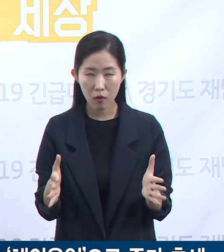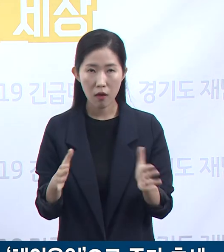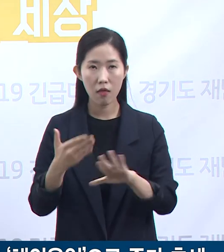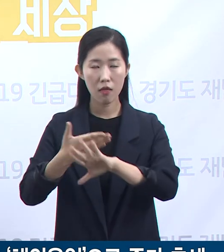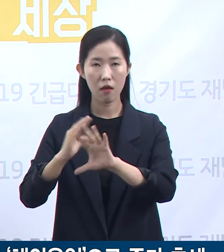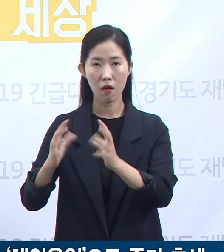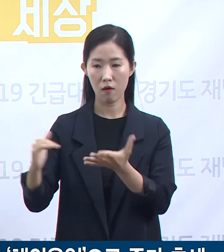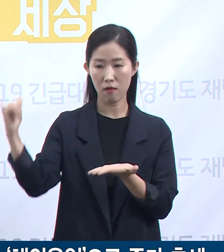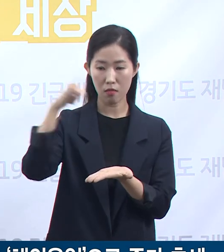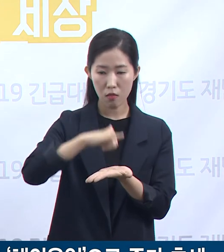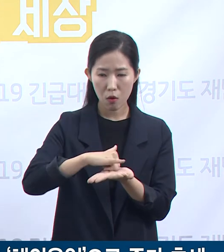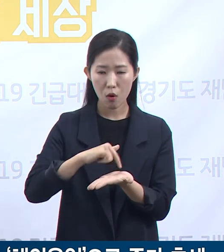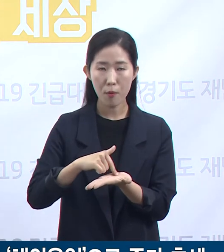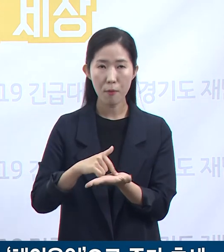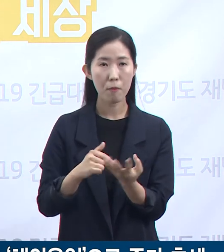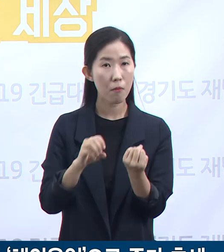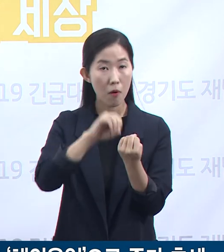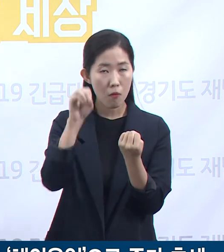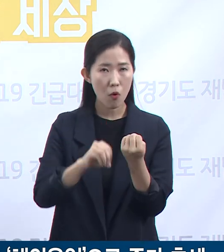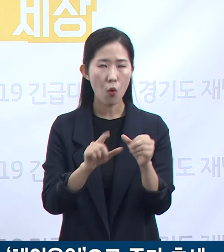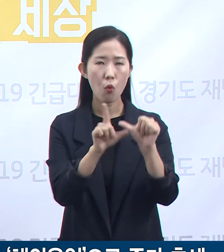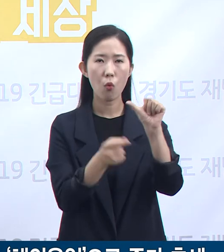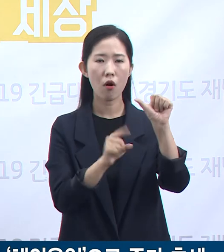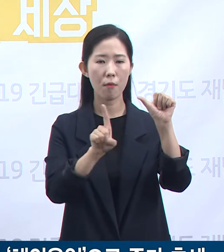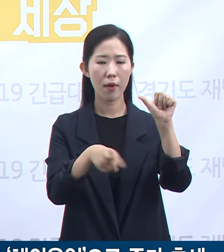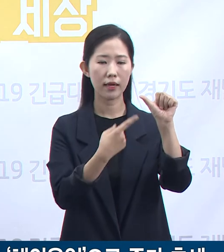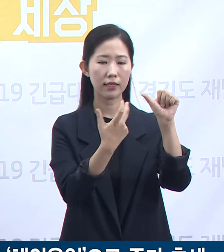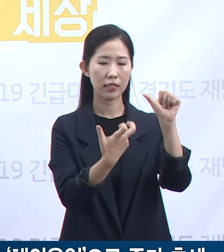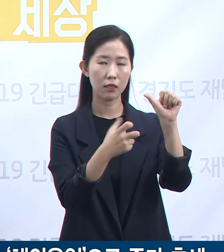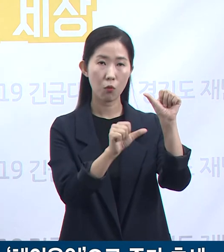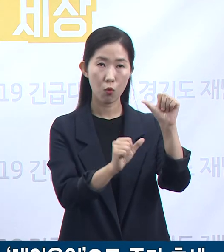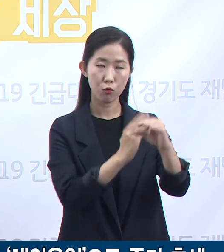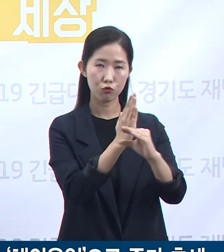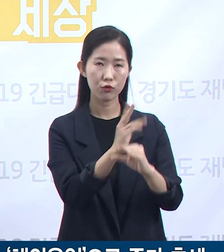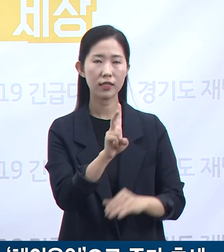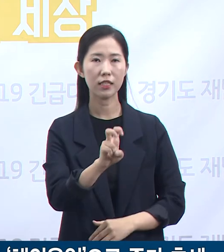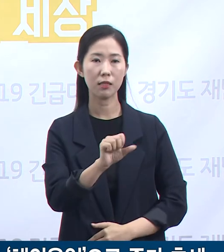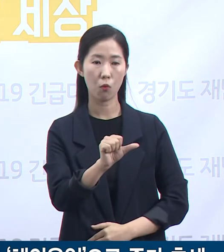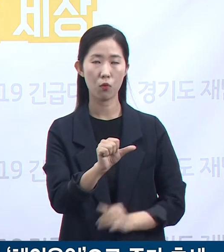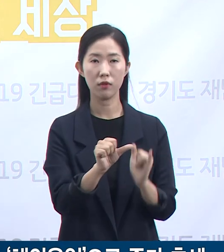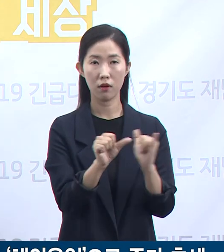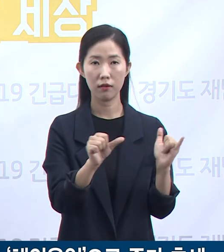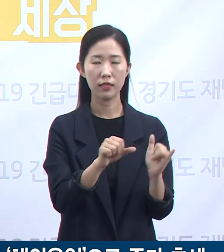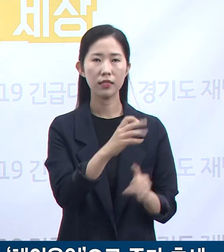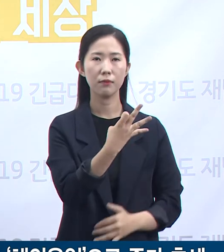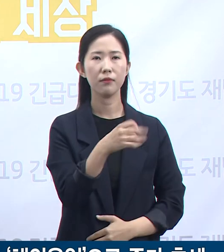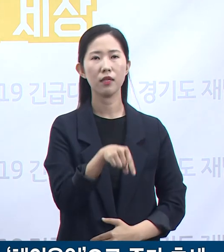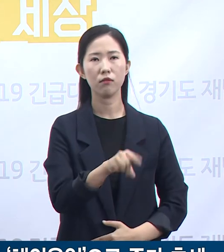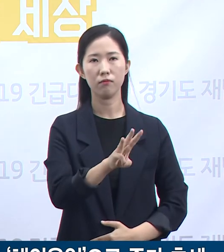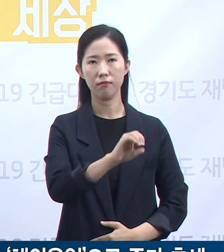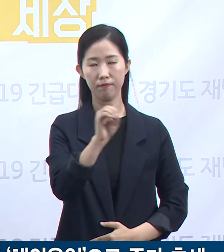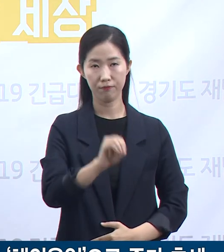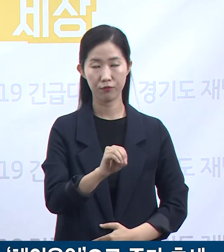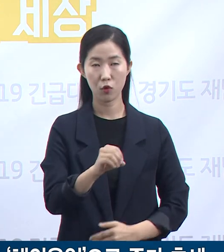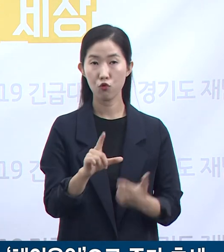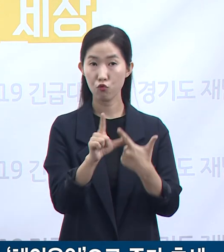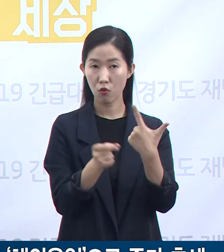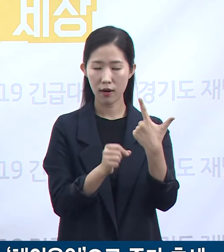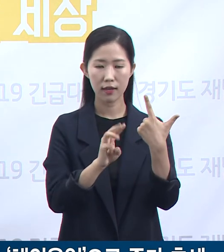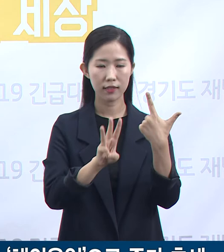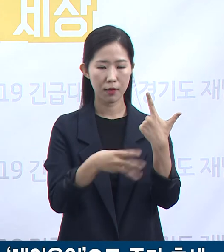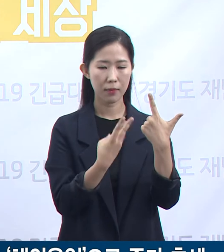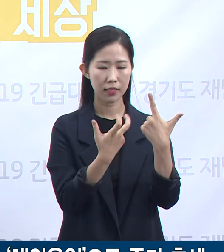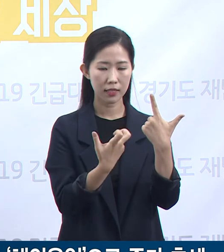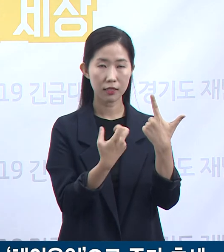발생 비율을 보면 5월이 175명 중 25명으로 14.3% 6월이 371명